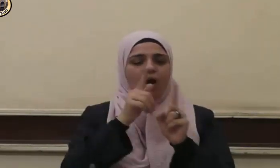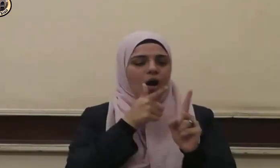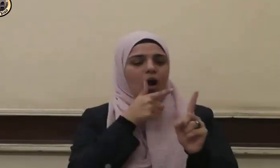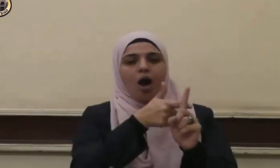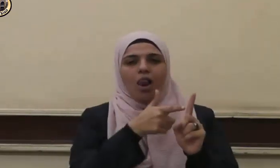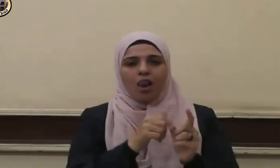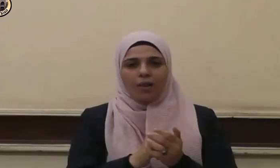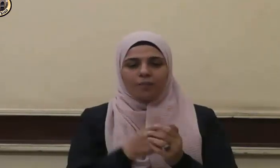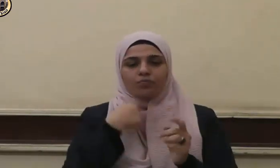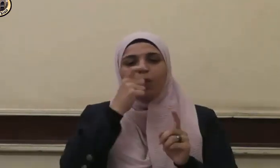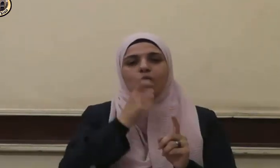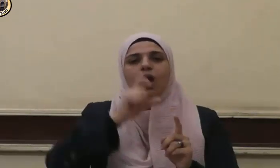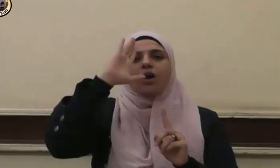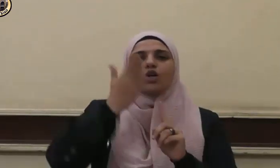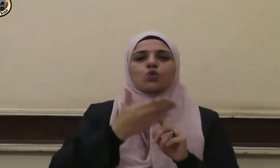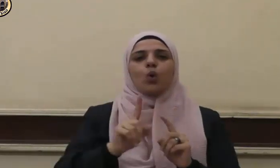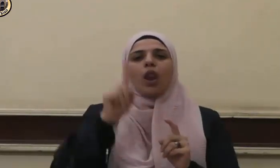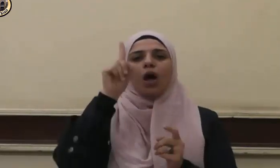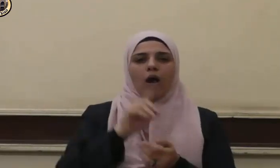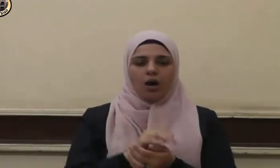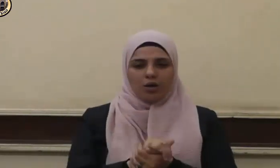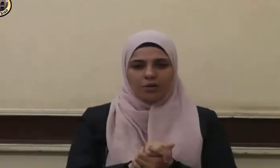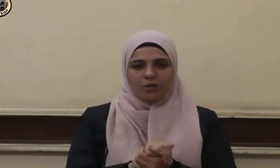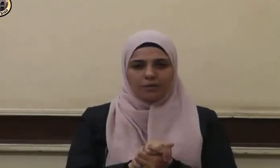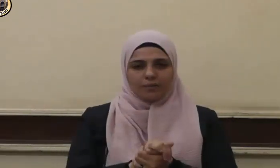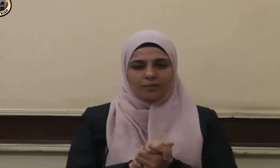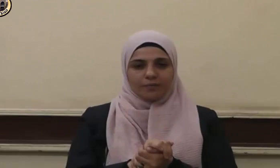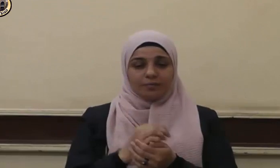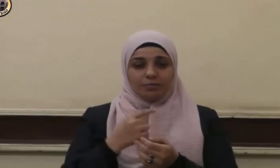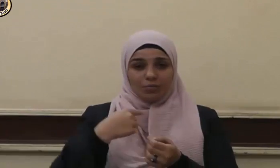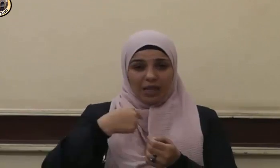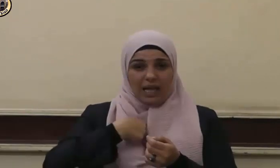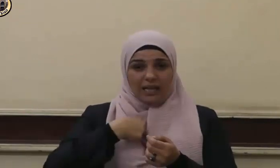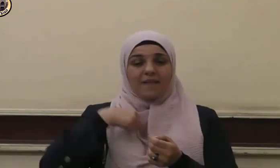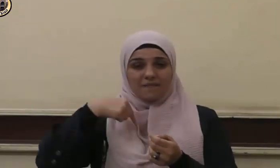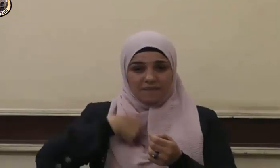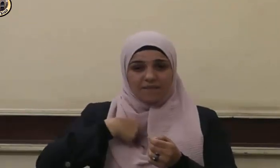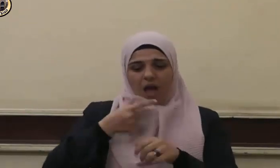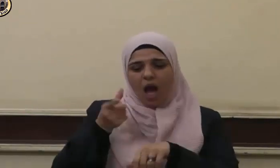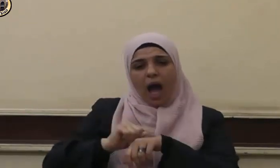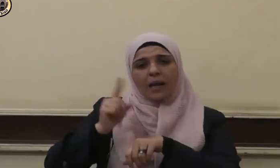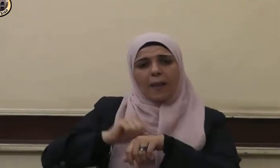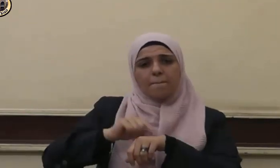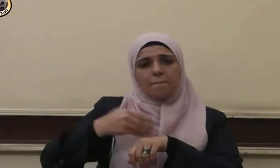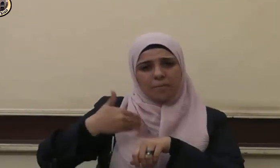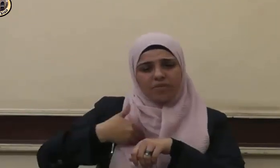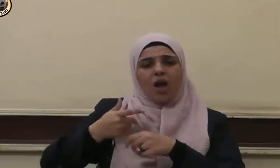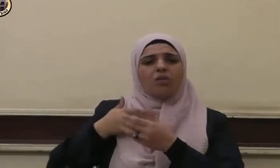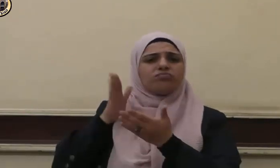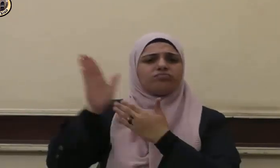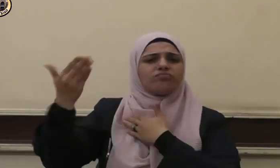فقال يا رسول الله إن لي قرابة إن أصلهم